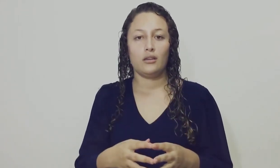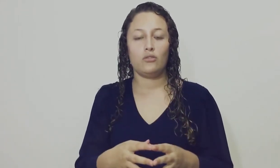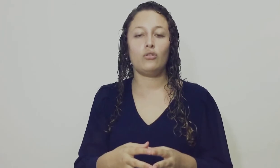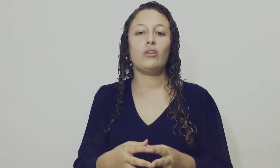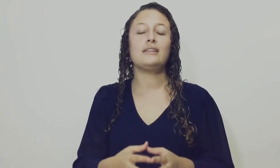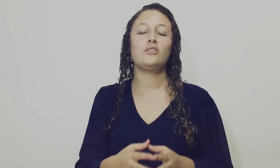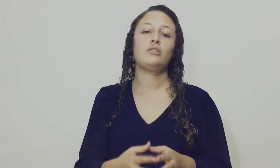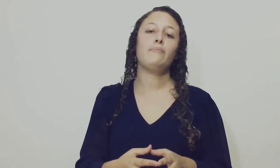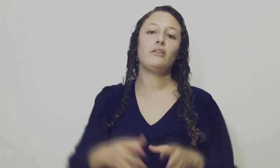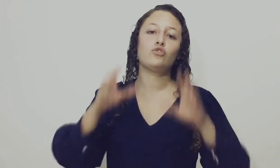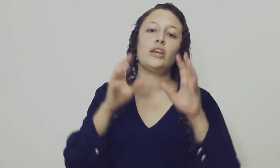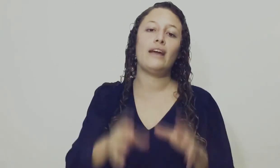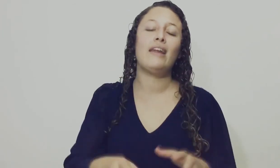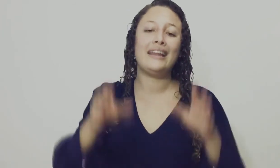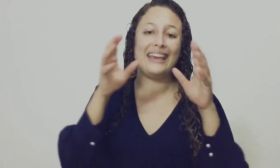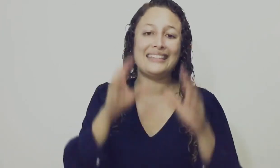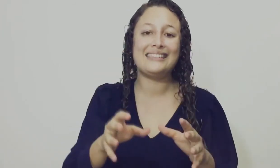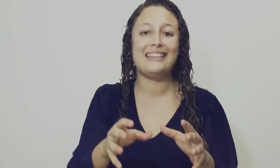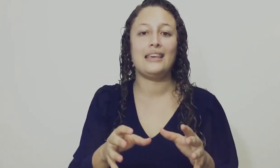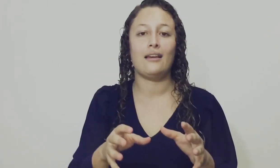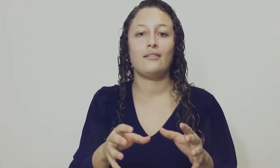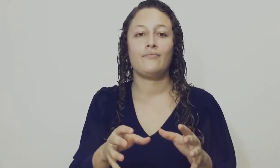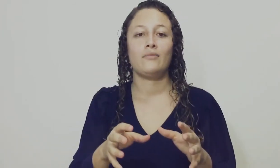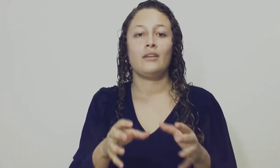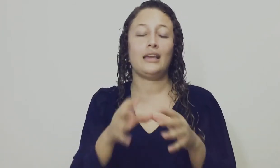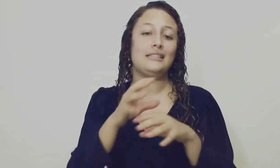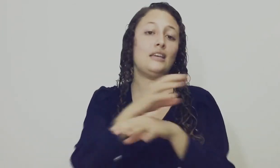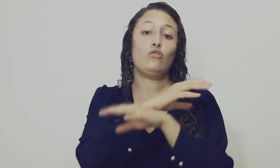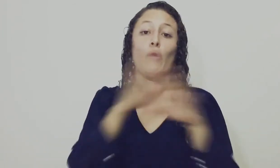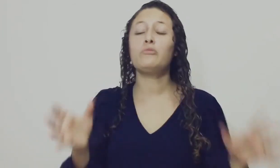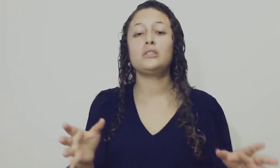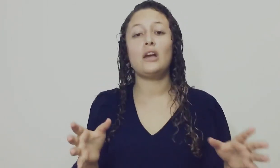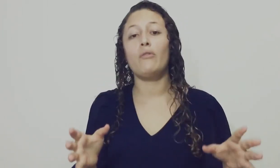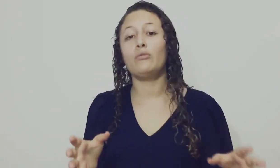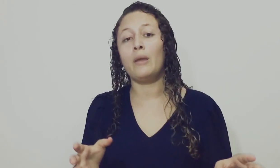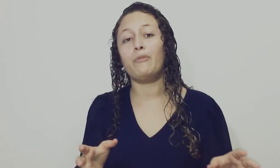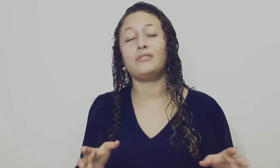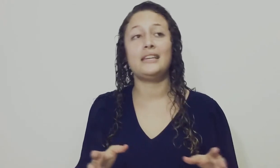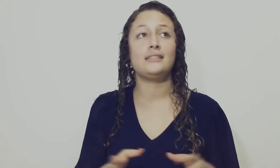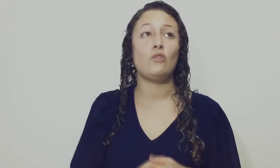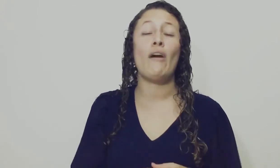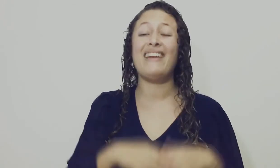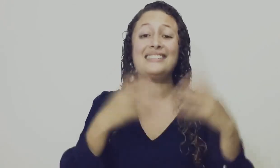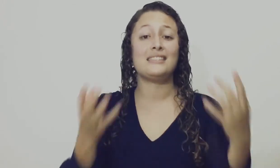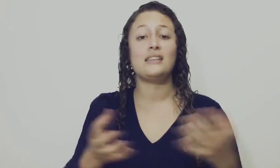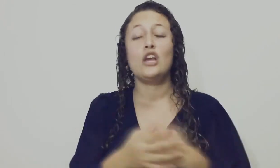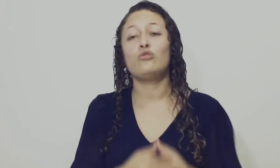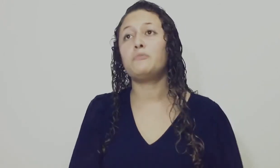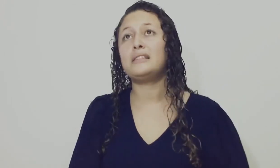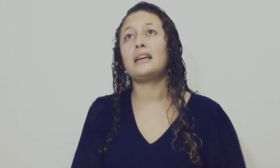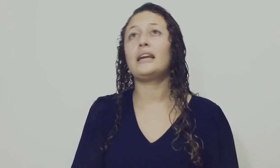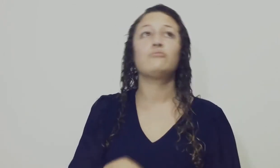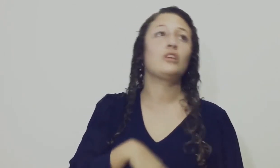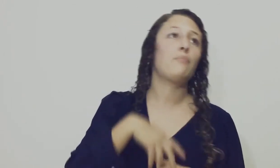Yo creo Que el Señor También nos Quiere hablar En este Día Que si No hemos Estado viendo La profecía Así O a veces